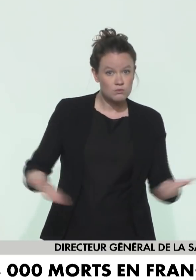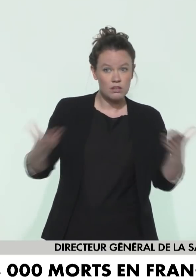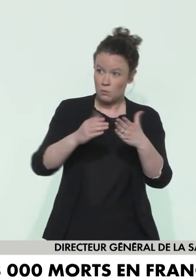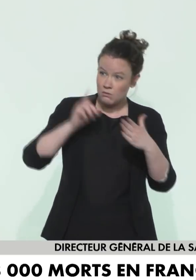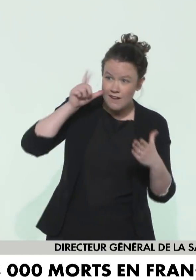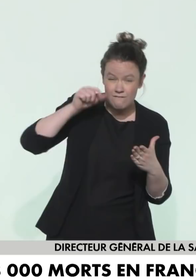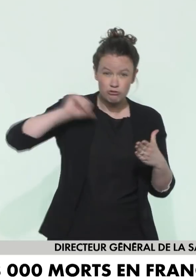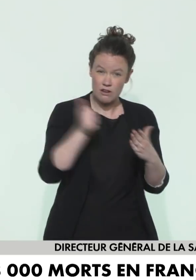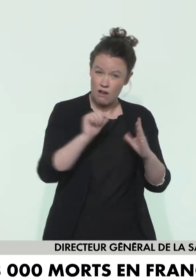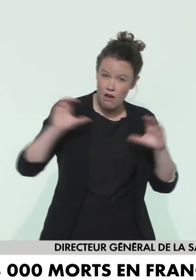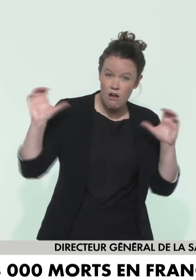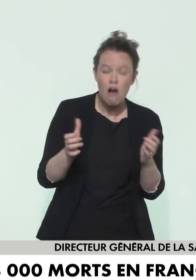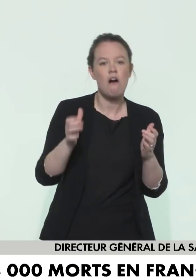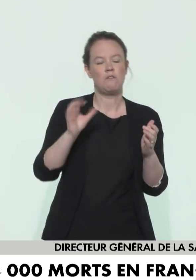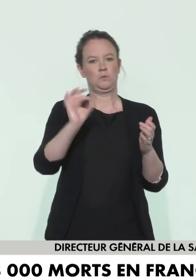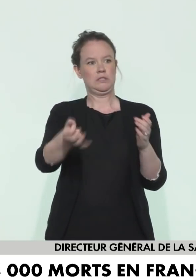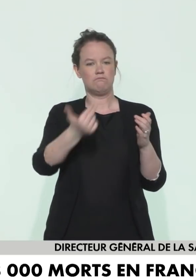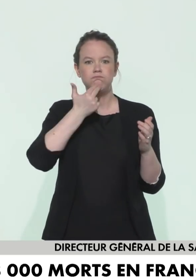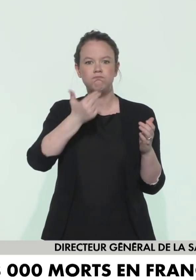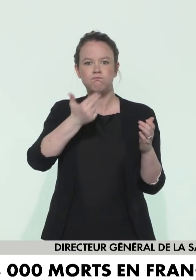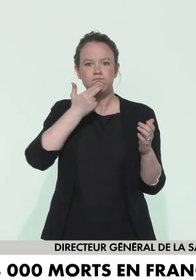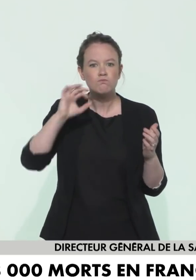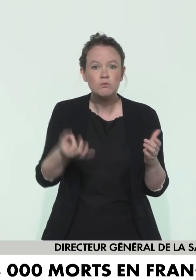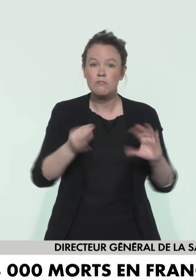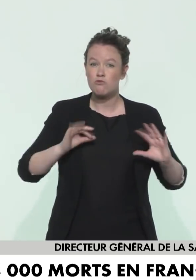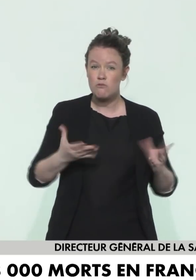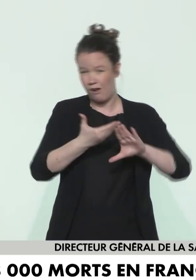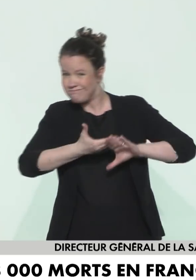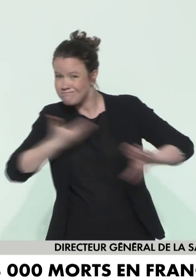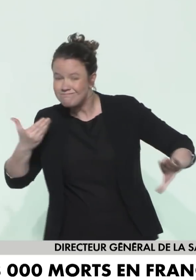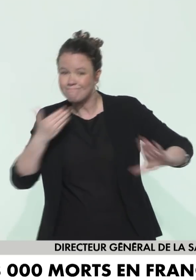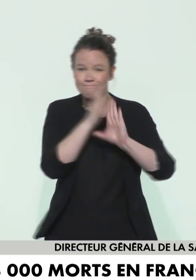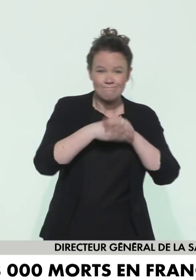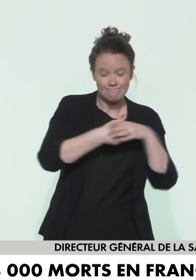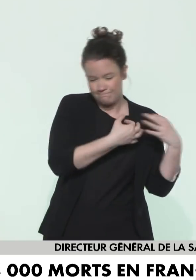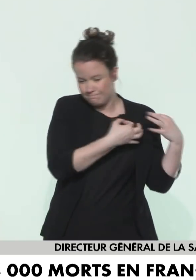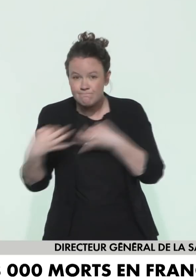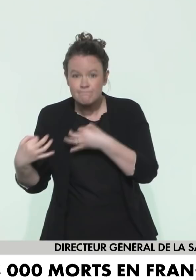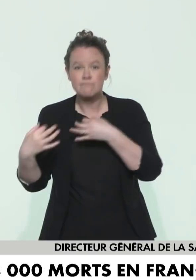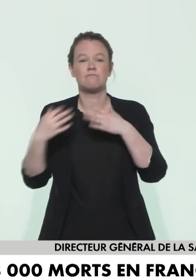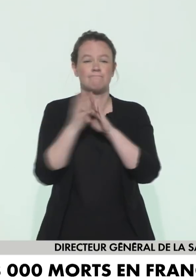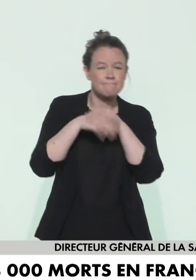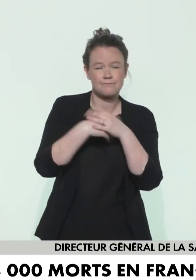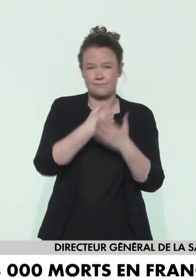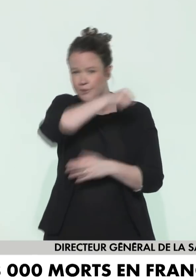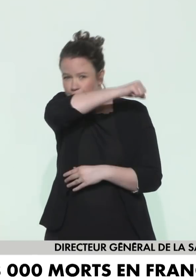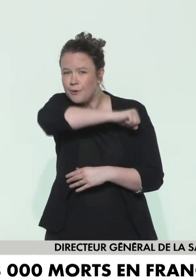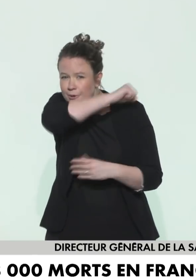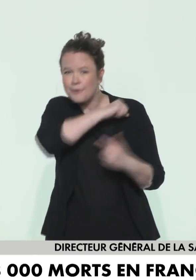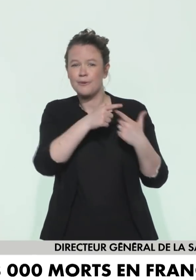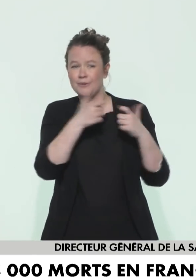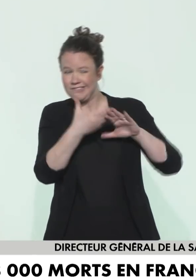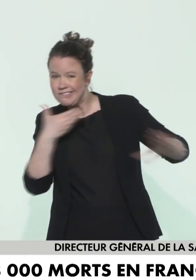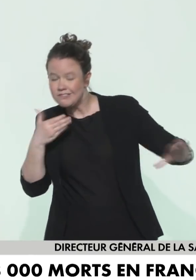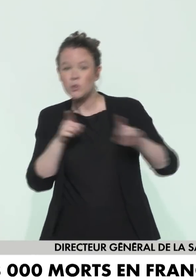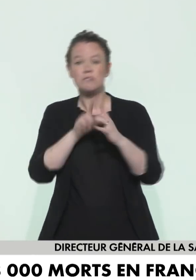respectant scrupuleusement les gestes barrières, le confinement, la distanciation physique d'au moins un mètre et la distanciation